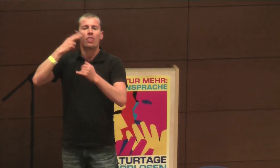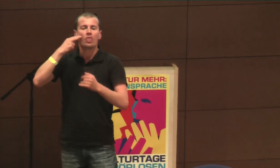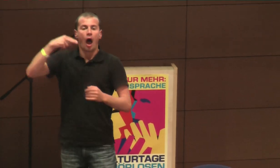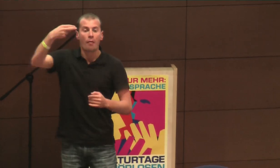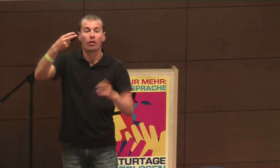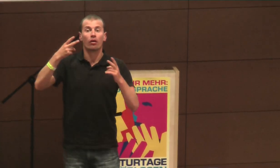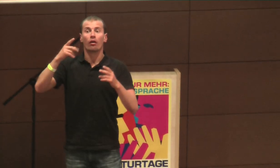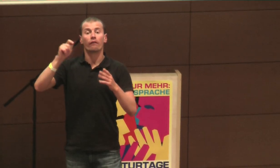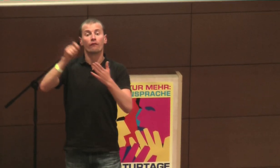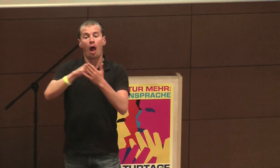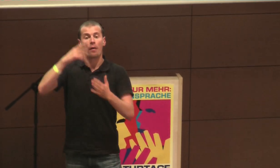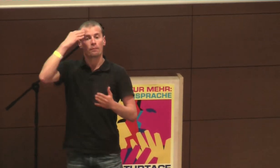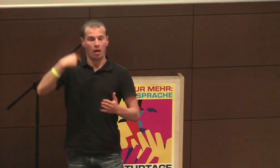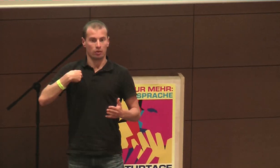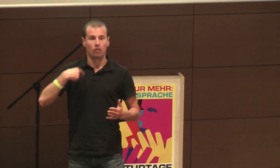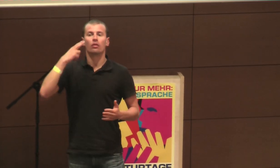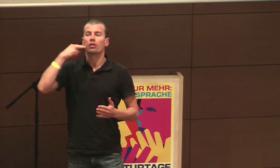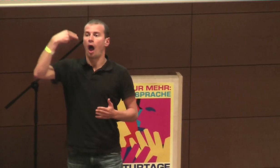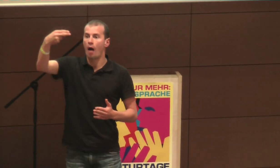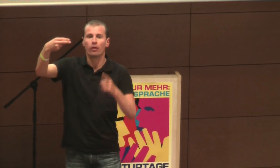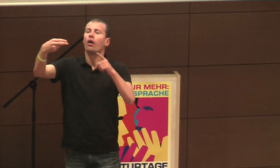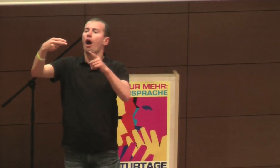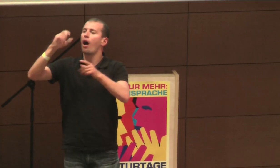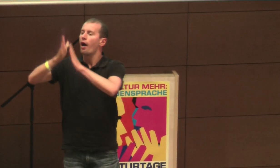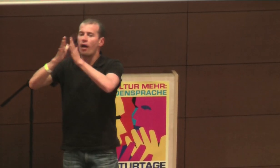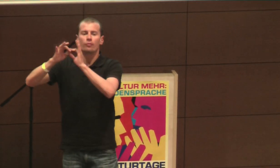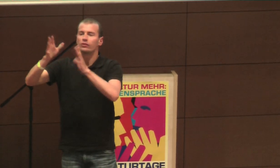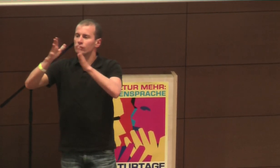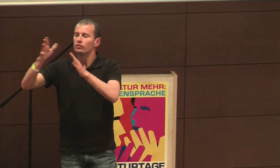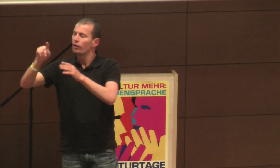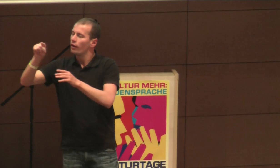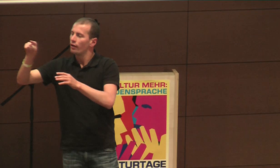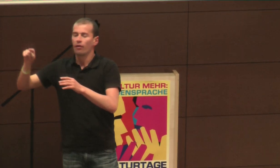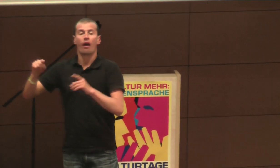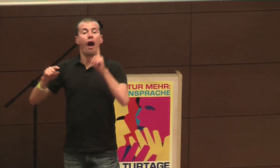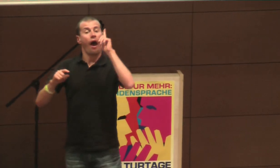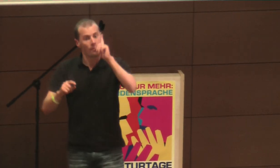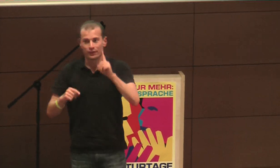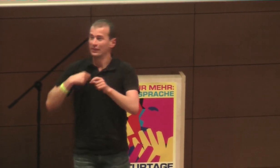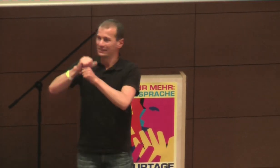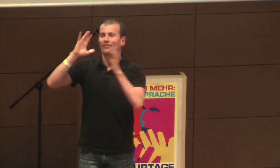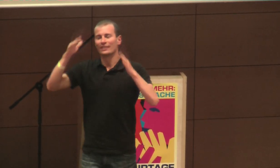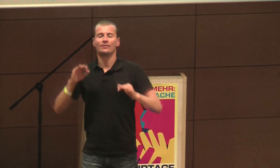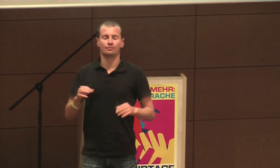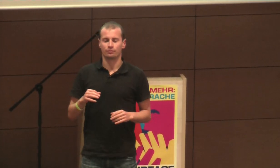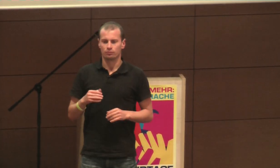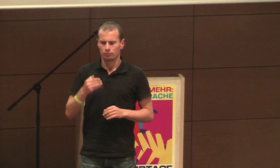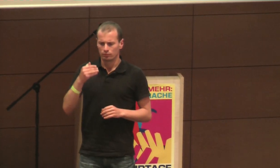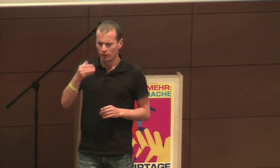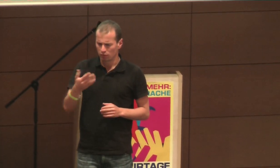ich habe dann auch natürlich dazu gesagt, auch ganz viel auffällig. Also ich war ja dann aufgeklärt. Ich war Wahlmann in der